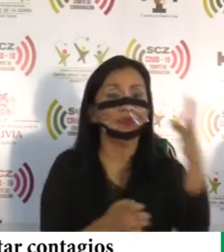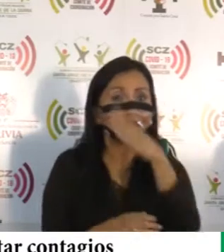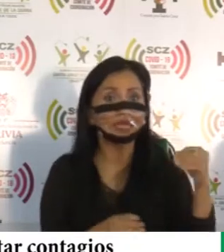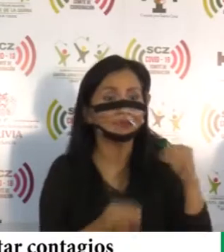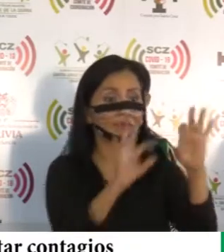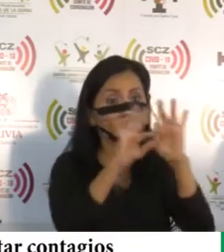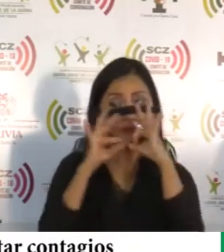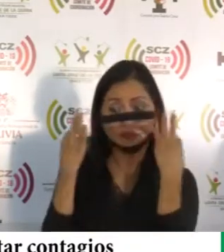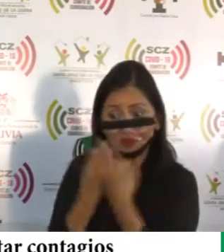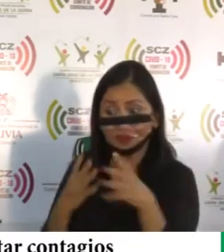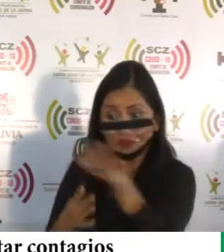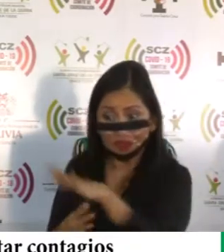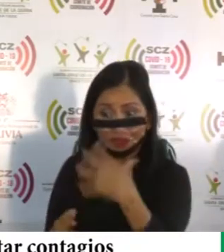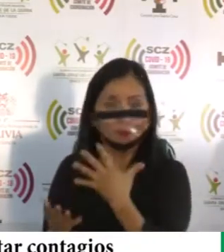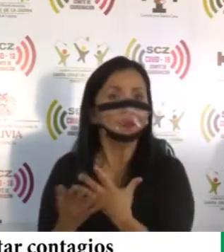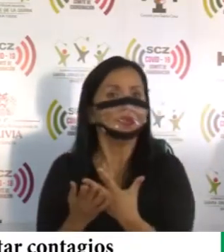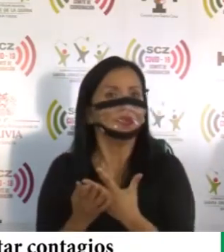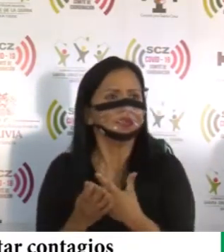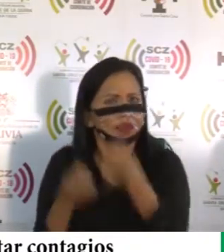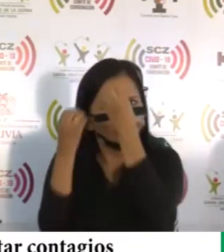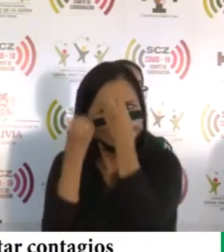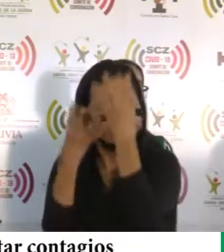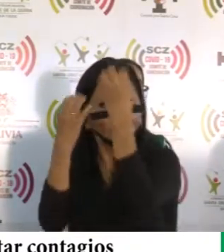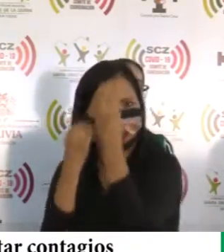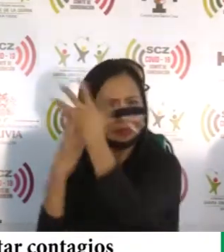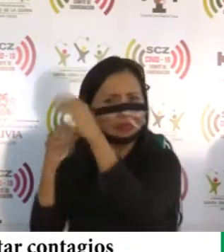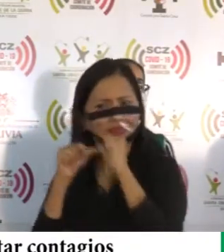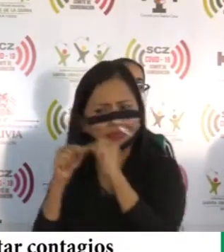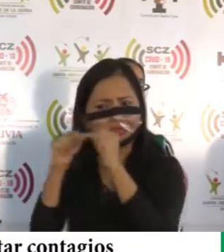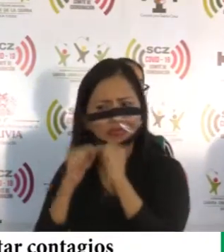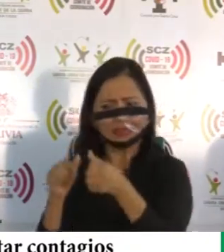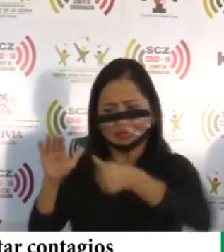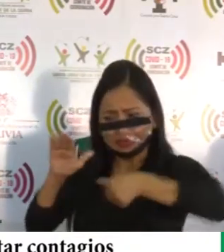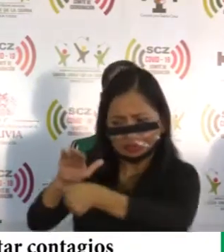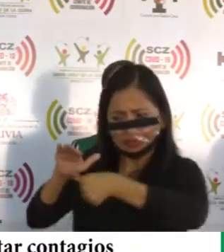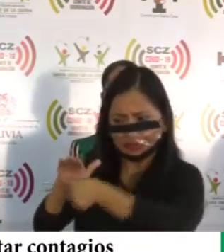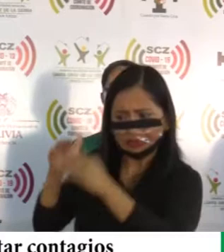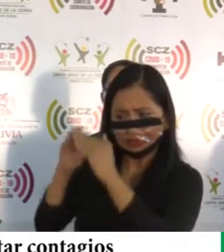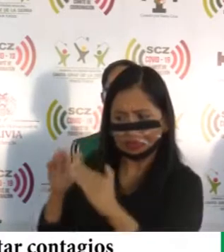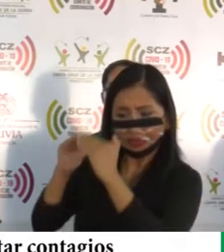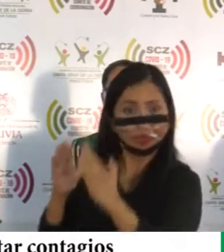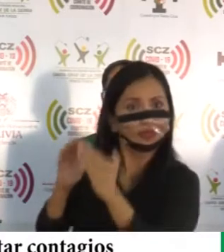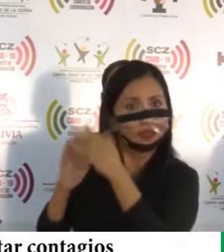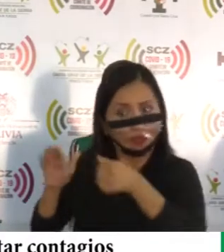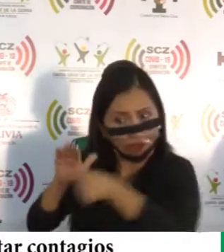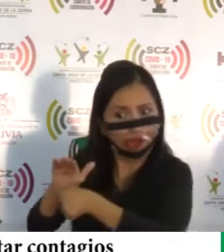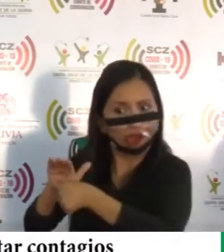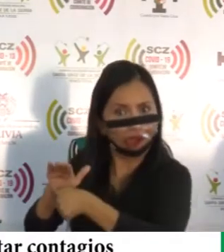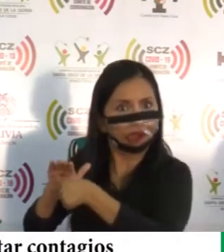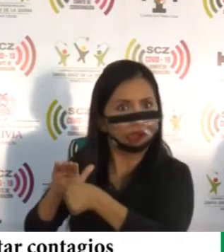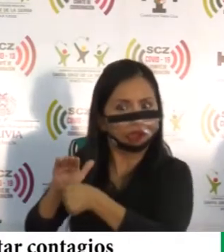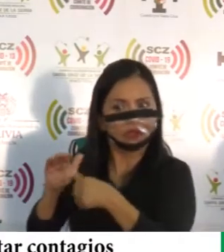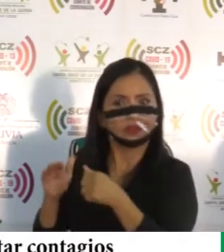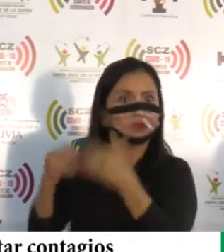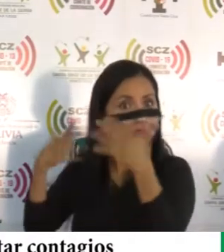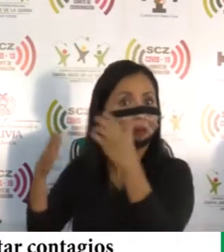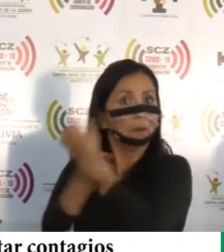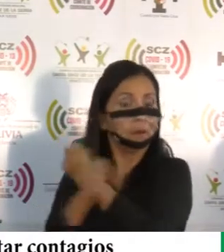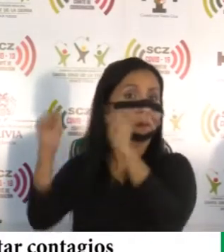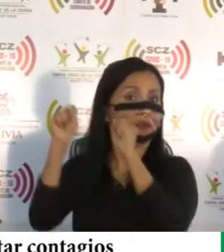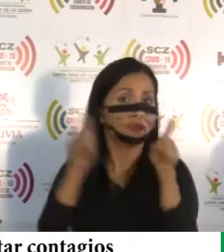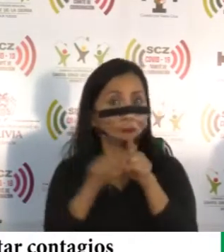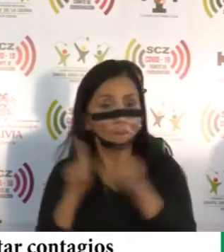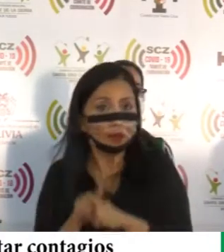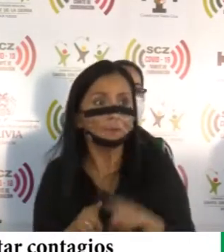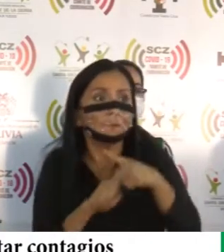familias que han sido muy obedientes en mantener aislamiento y se han recuperado en sus casas. Pero sin embargo,